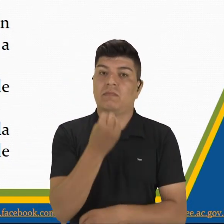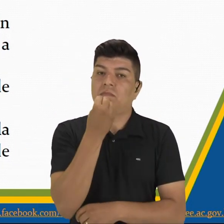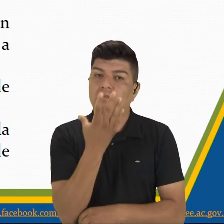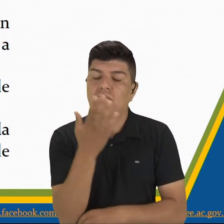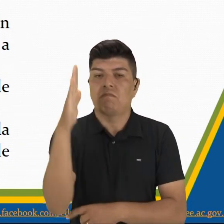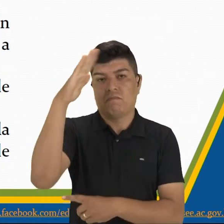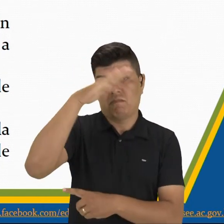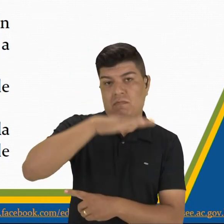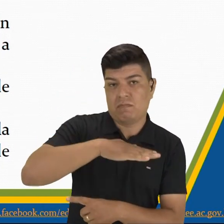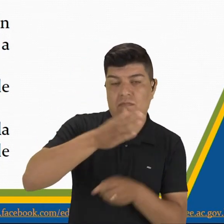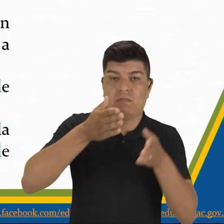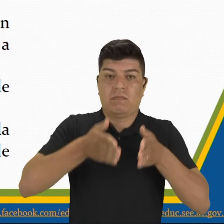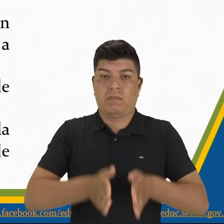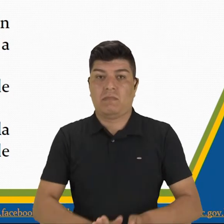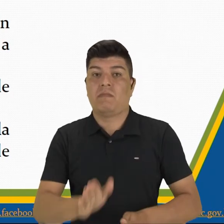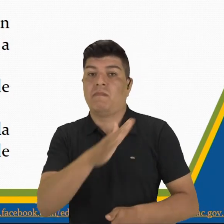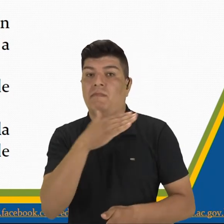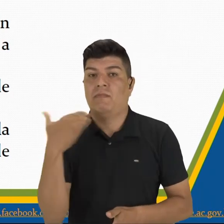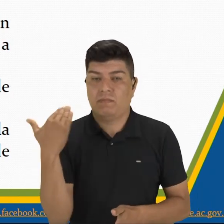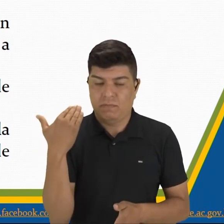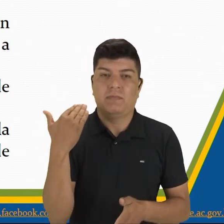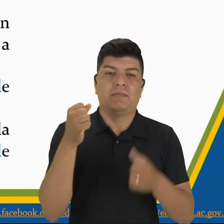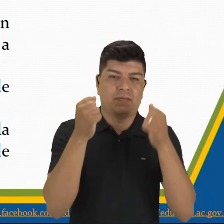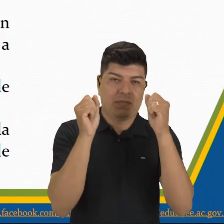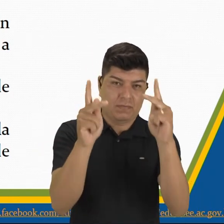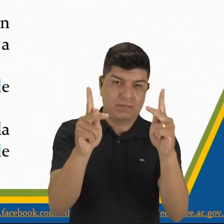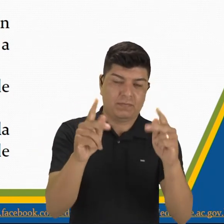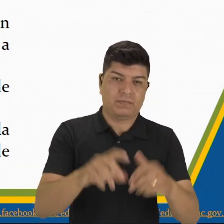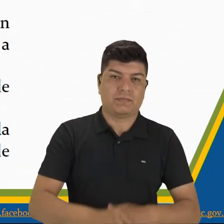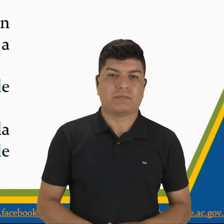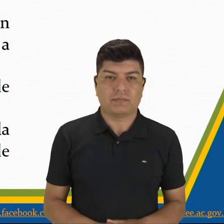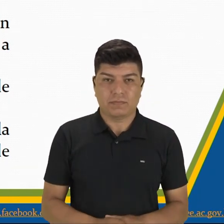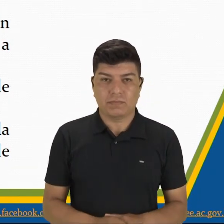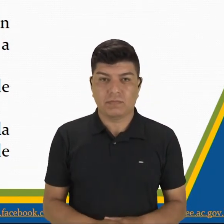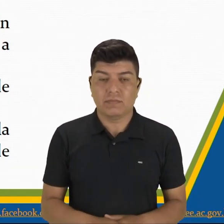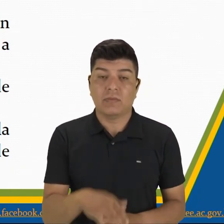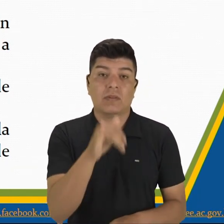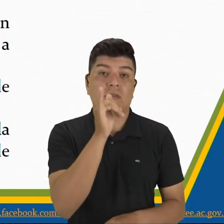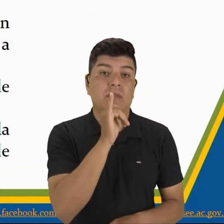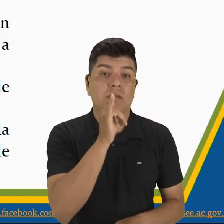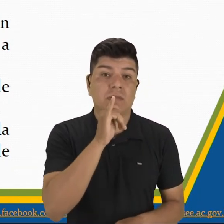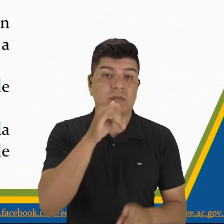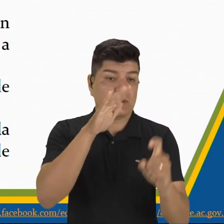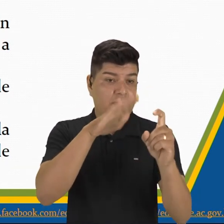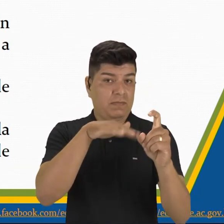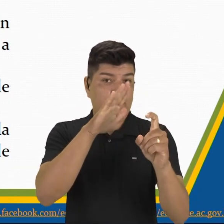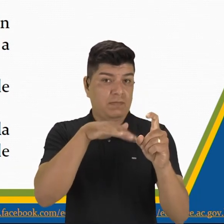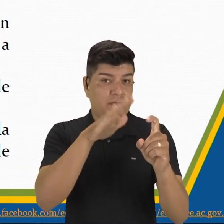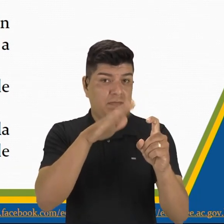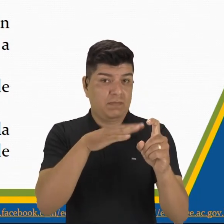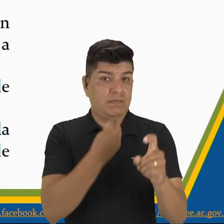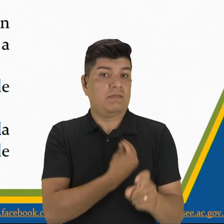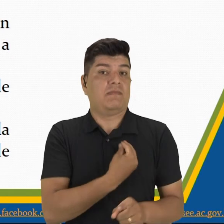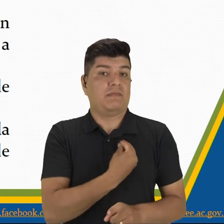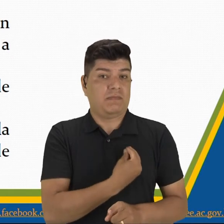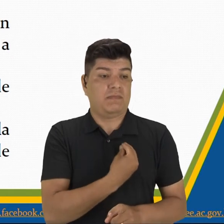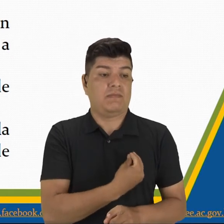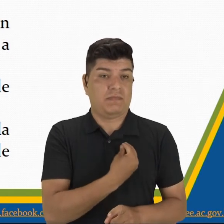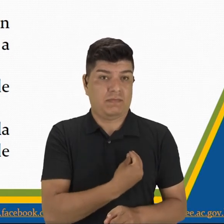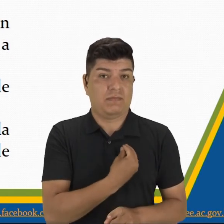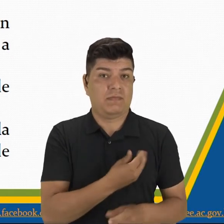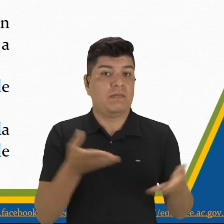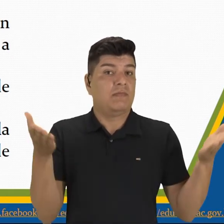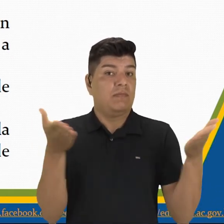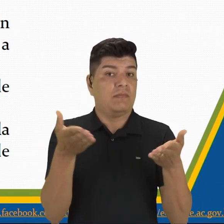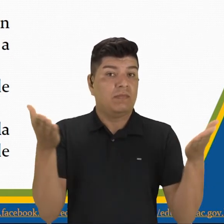mal, nacimiento, muerte, ¿ok? Un ejemplo de mito muy presente en la